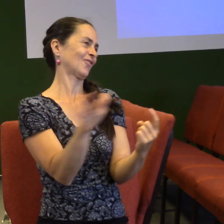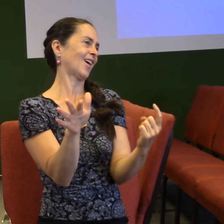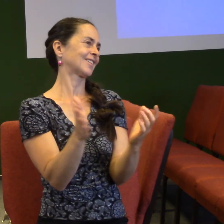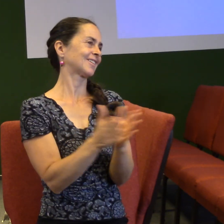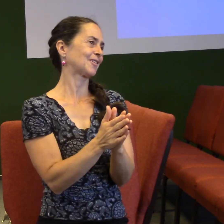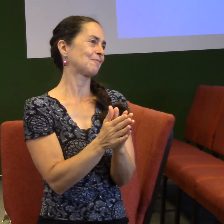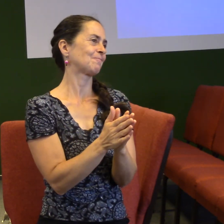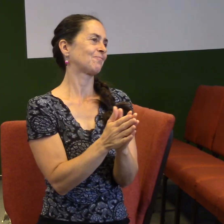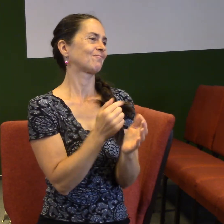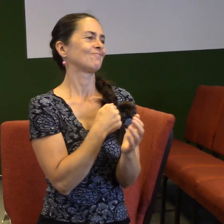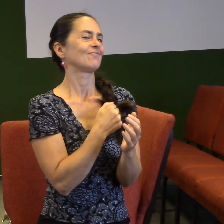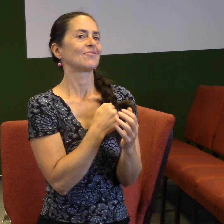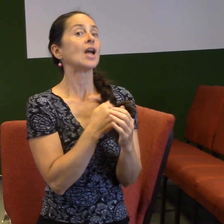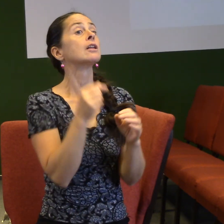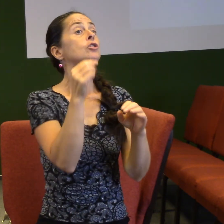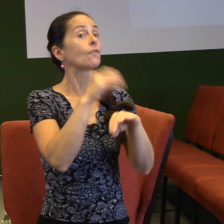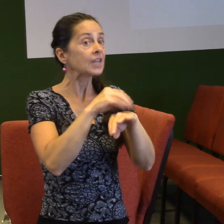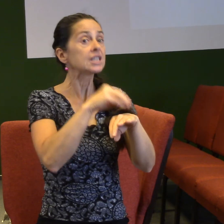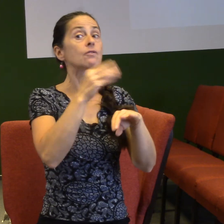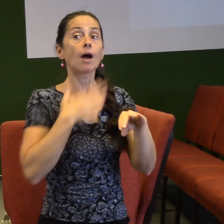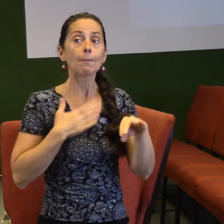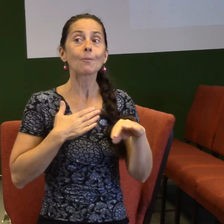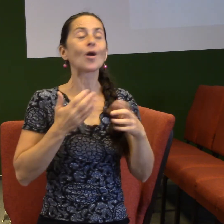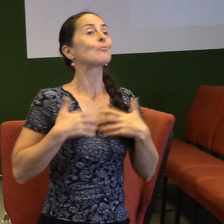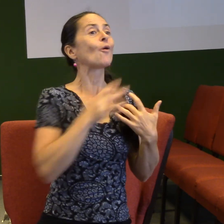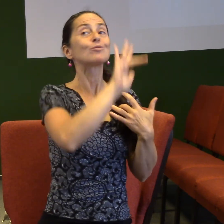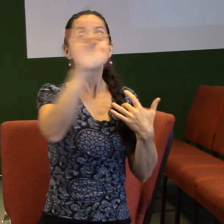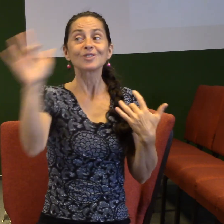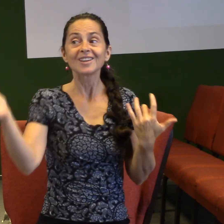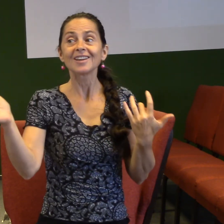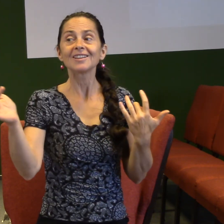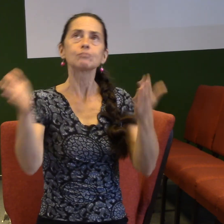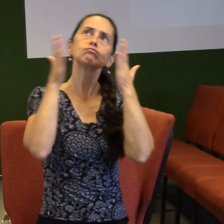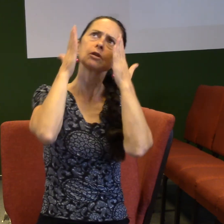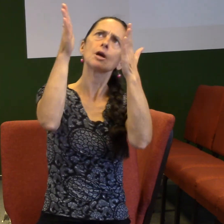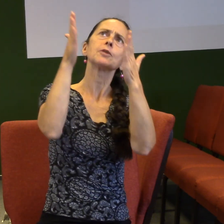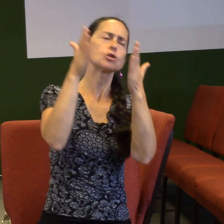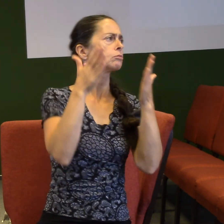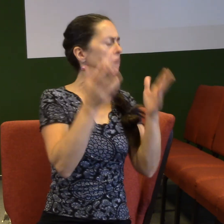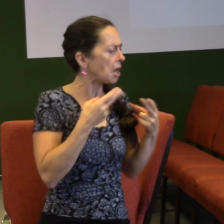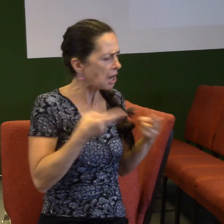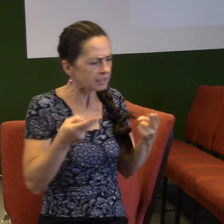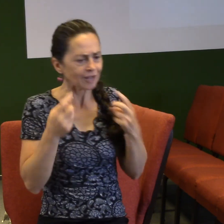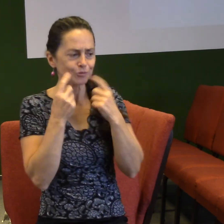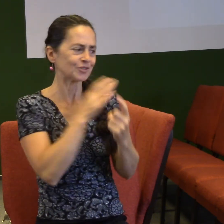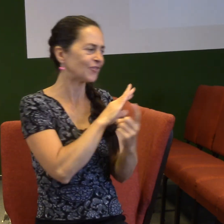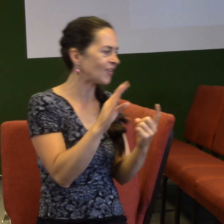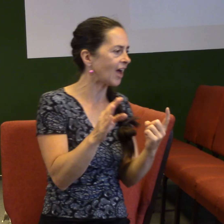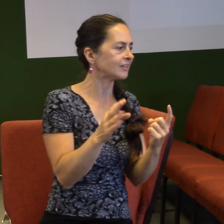po vzbuzení je, zaměřme se na Ducha Svatého, hledejme ho a hodlivě žádejme.